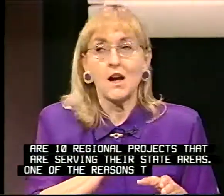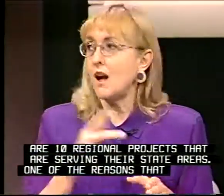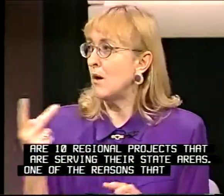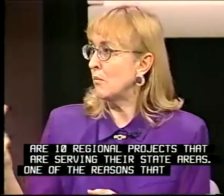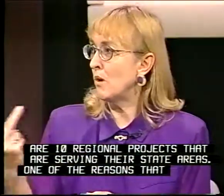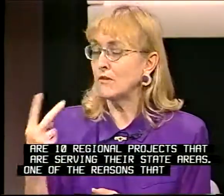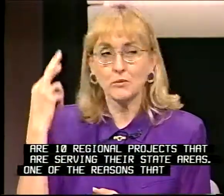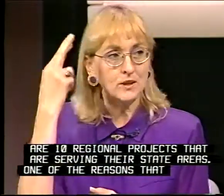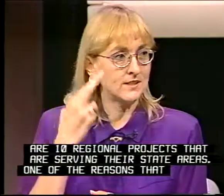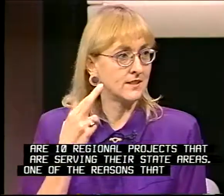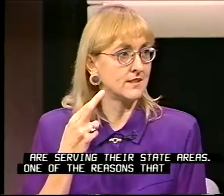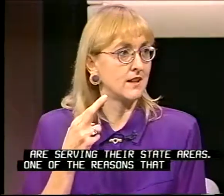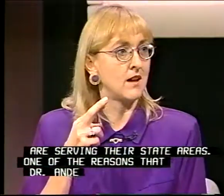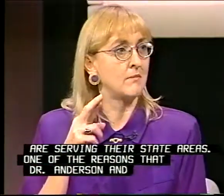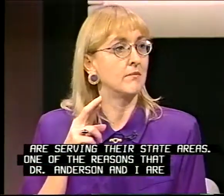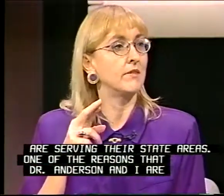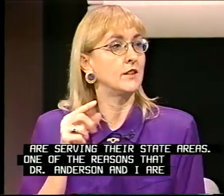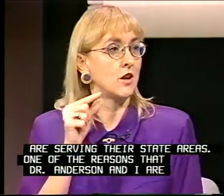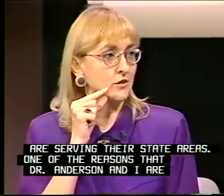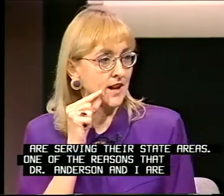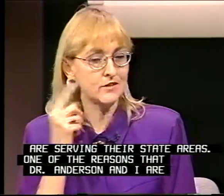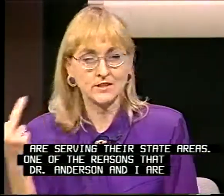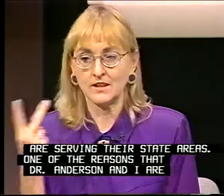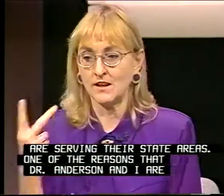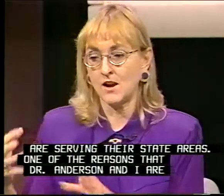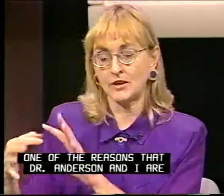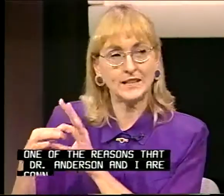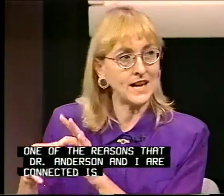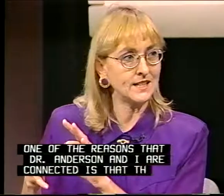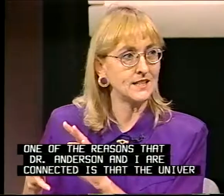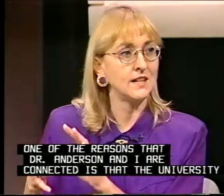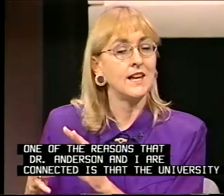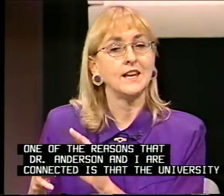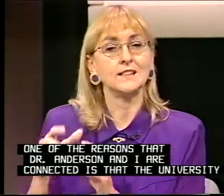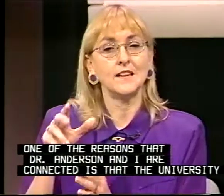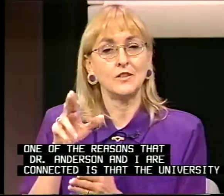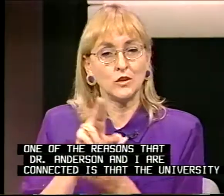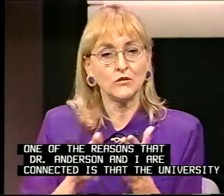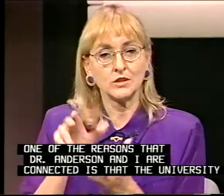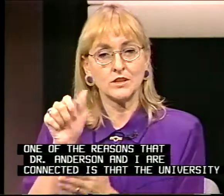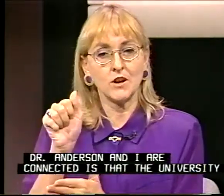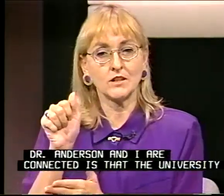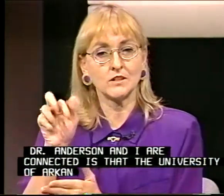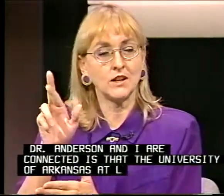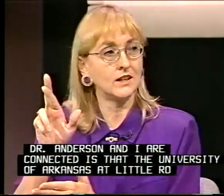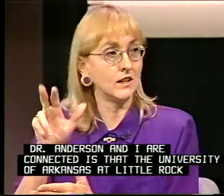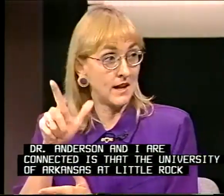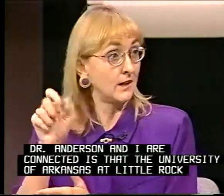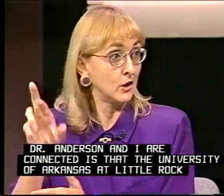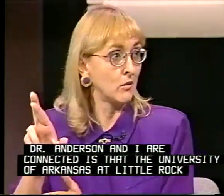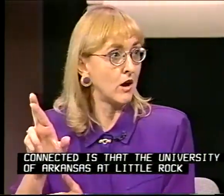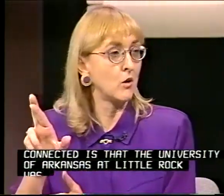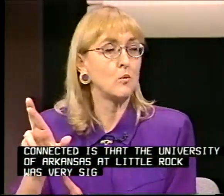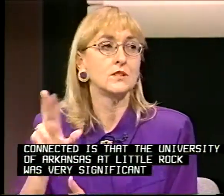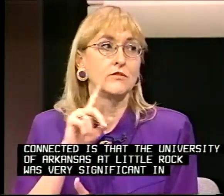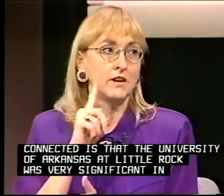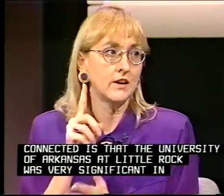One of the reasons that Dr. Anderson and I are connected is that the University of Arkansas at Little Rock was very